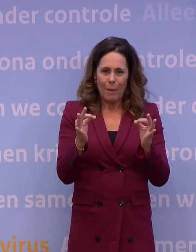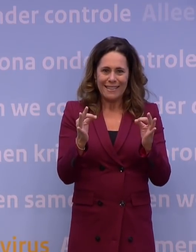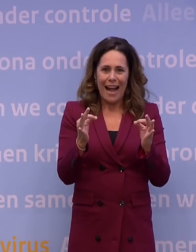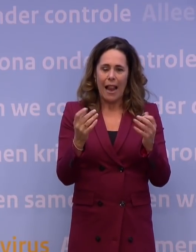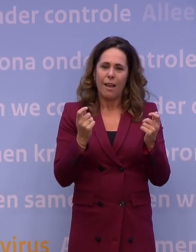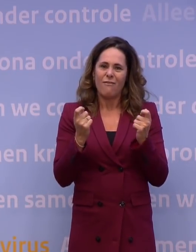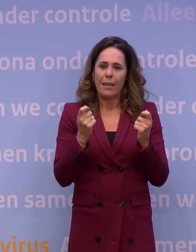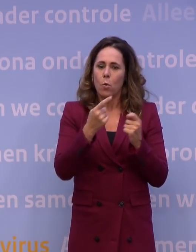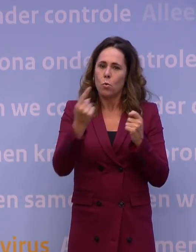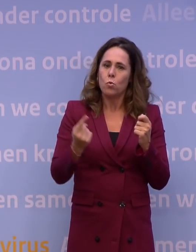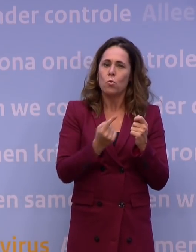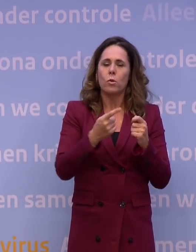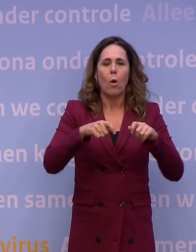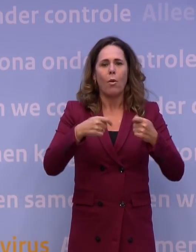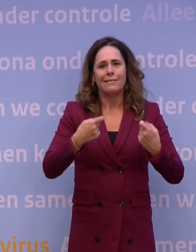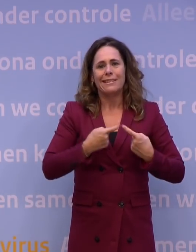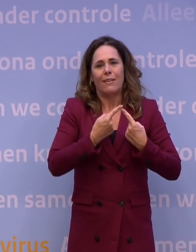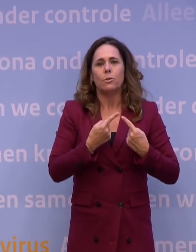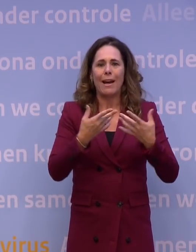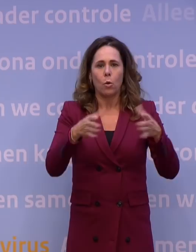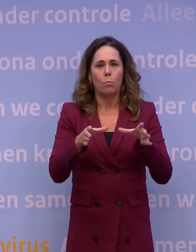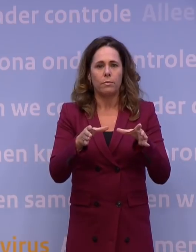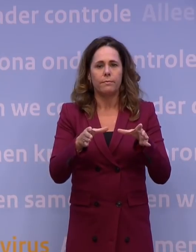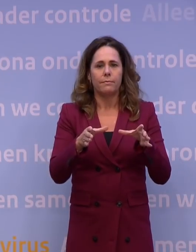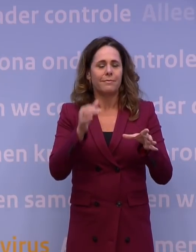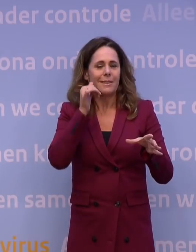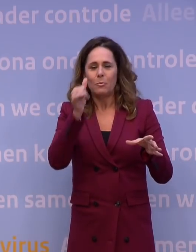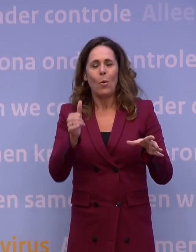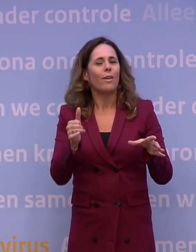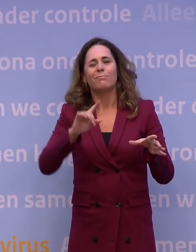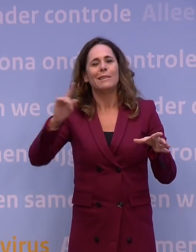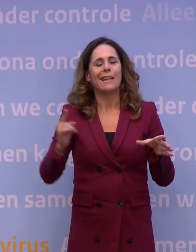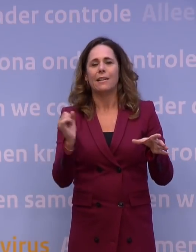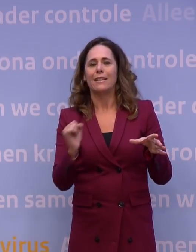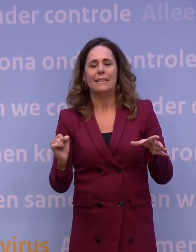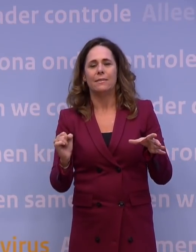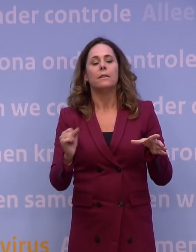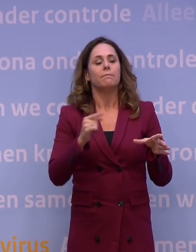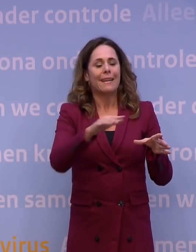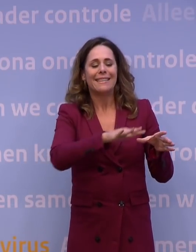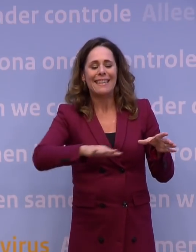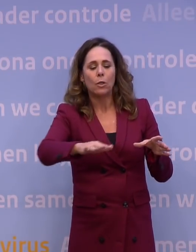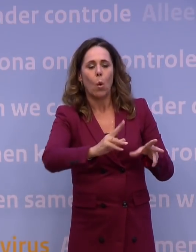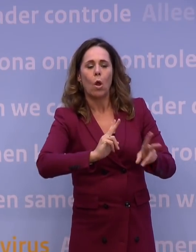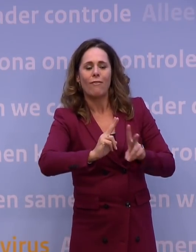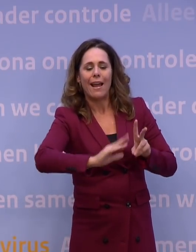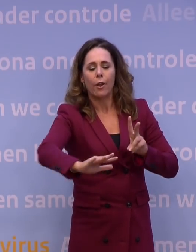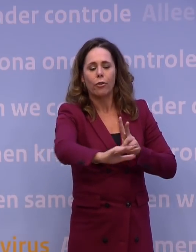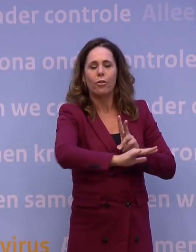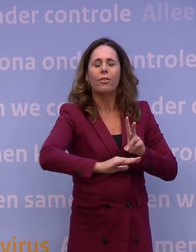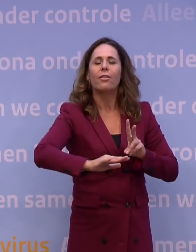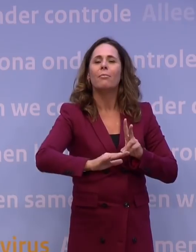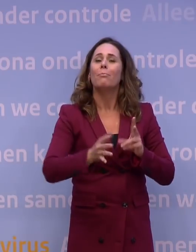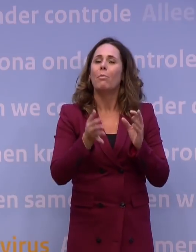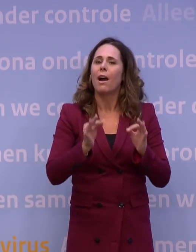kwetsbare groepen. Dat zal niet morgen meteen kunnen en dat gaat ook in overleg met de sector. Maar het is belangrijk dat ook kwetsbare